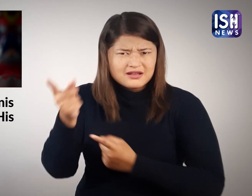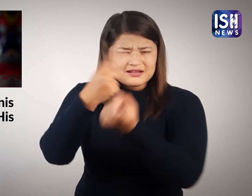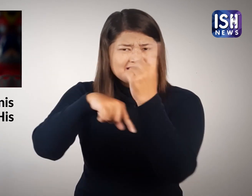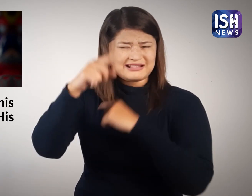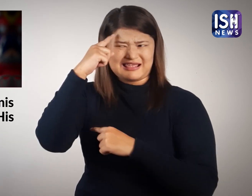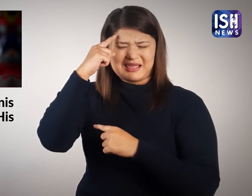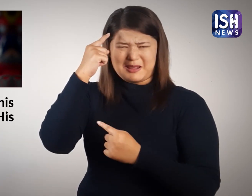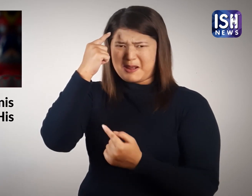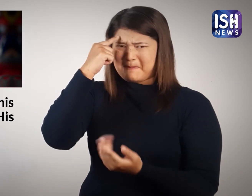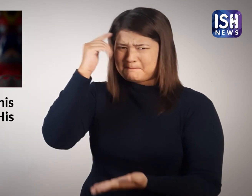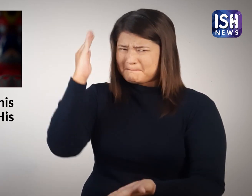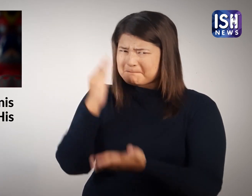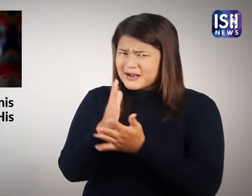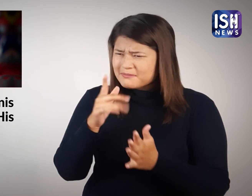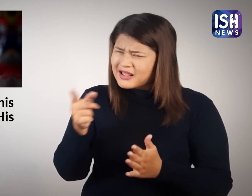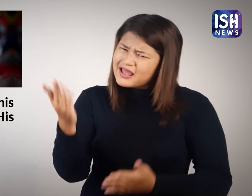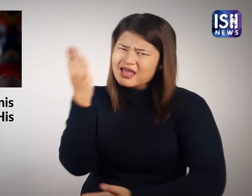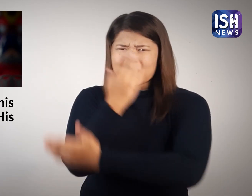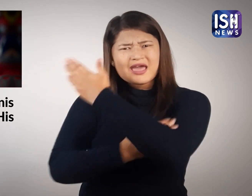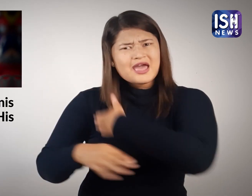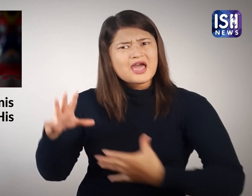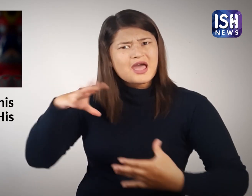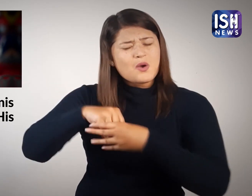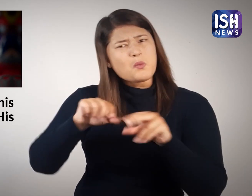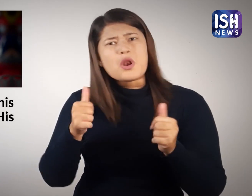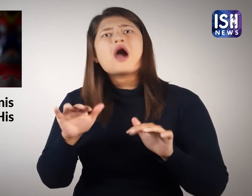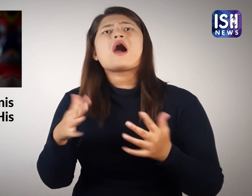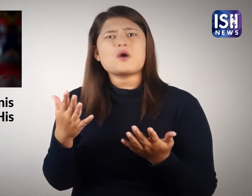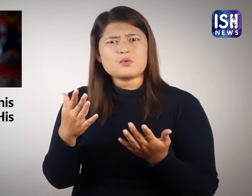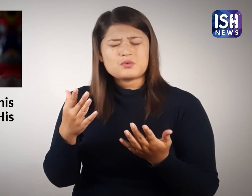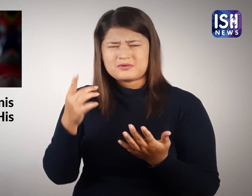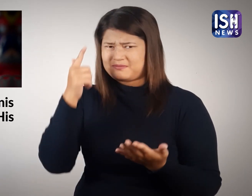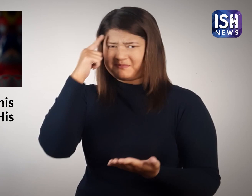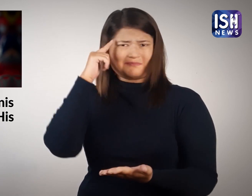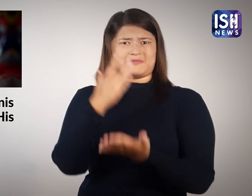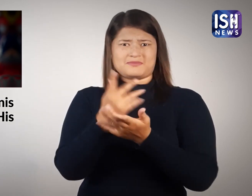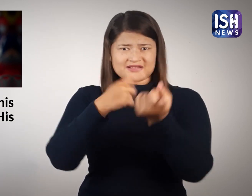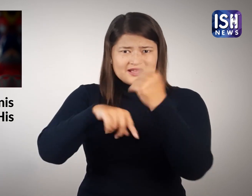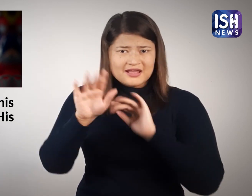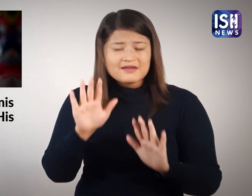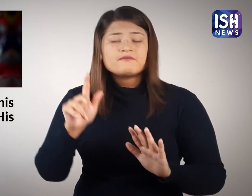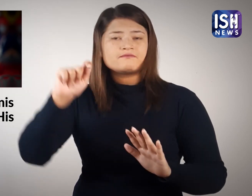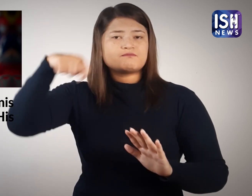आप सोच रहे होंगे कि बिना हाथ वाला आदमी ओलिम्पिक में कैसे भाग ले सकता है। आपको विश्वास नहीं है ना वीडियो